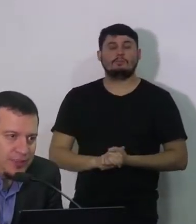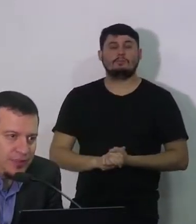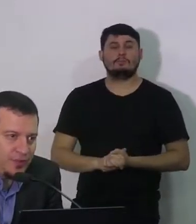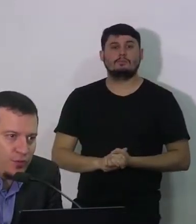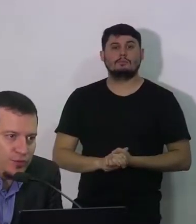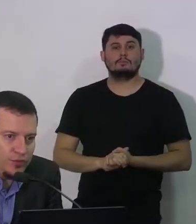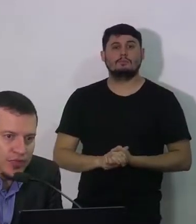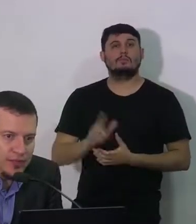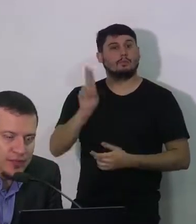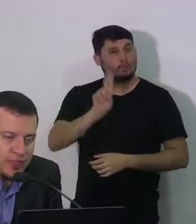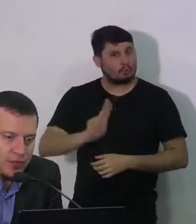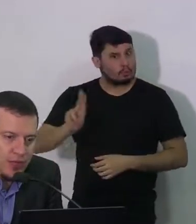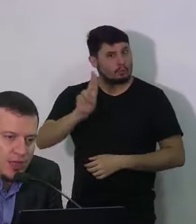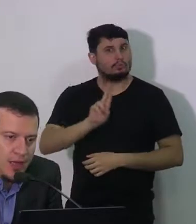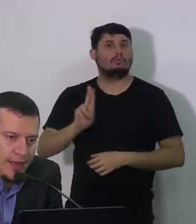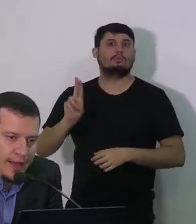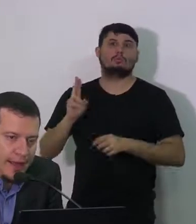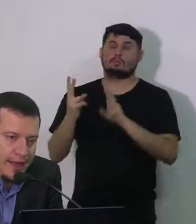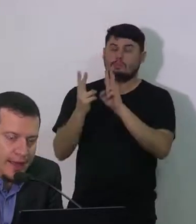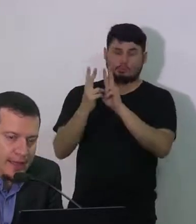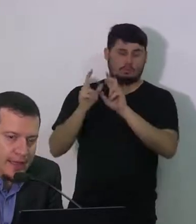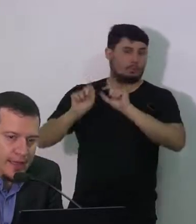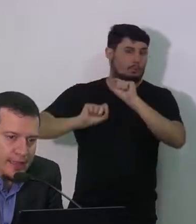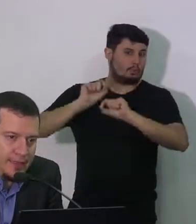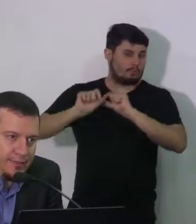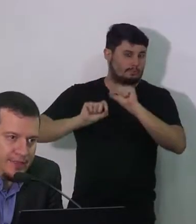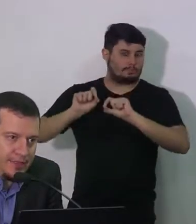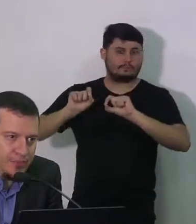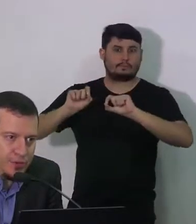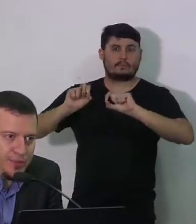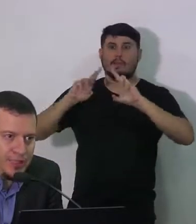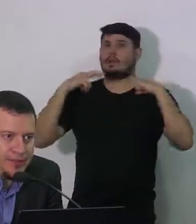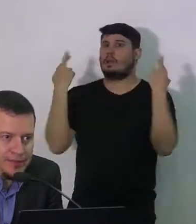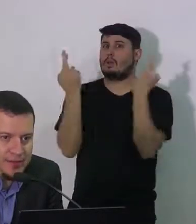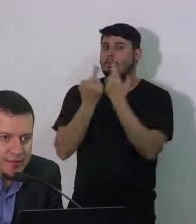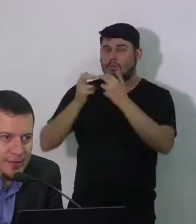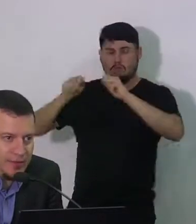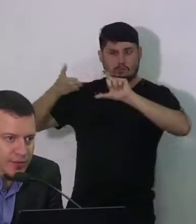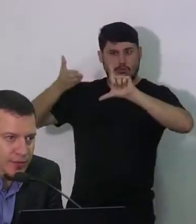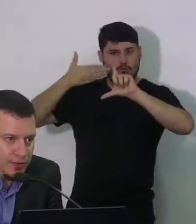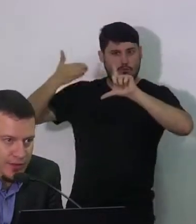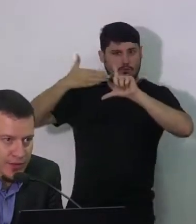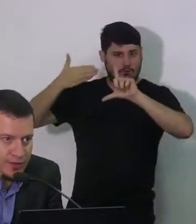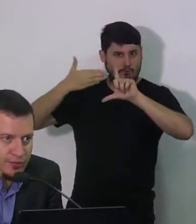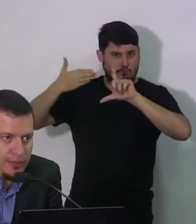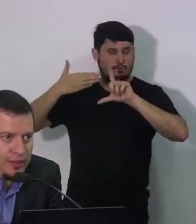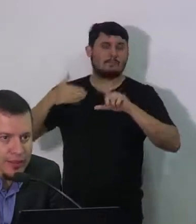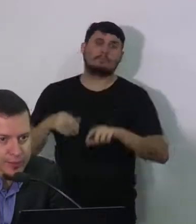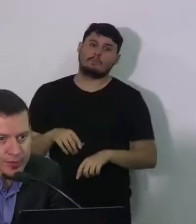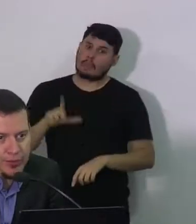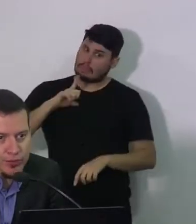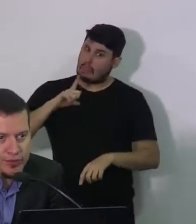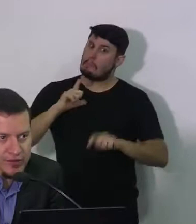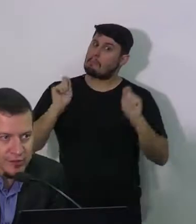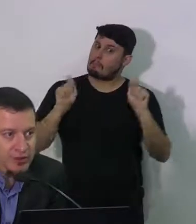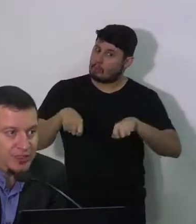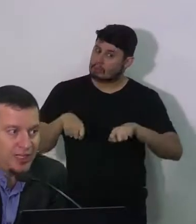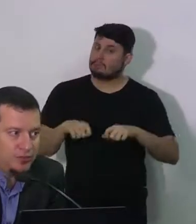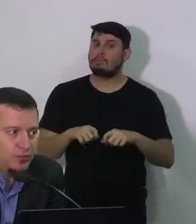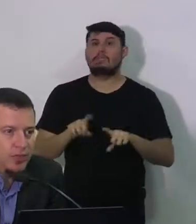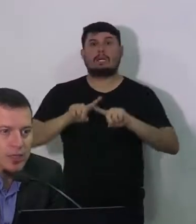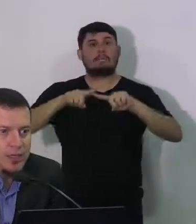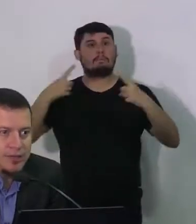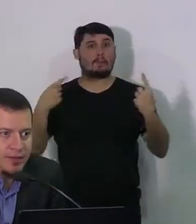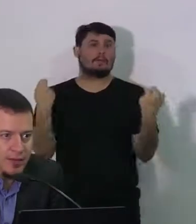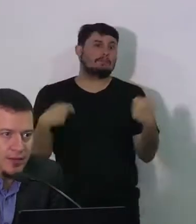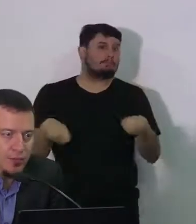plataformas online, claro. E aí existe a possibilidade, sim, mas eu acho que isso estaria no plano de contingência do